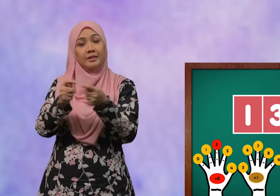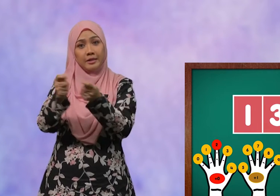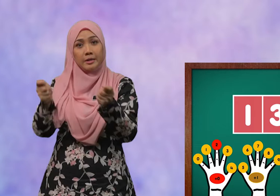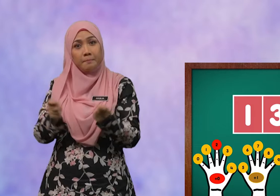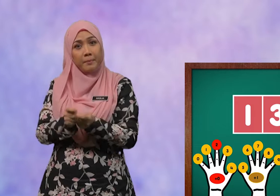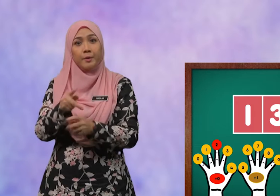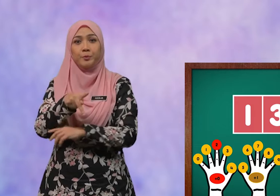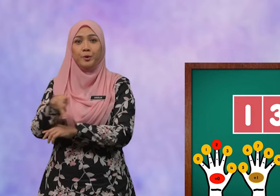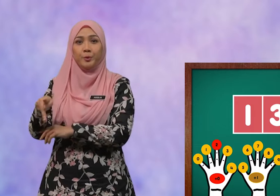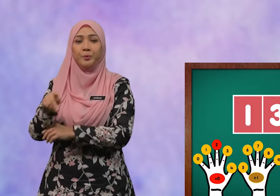tempat puluh.